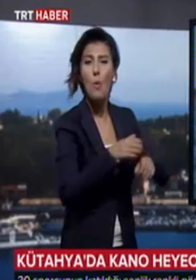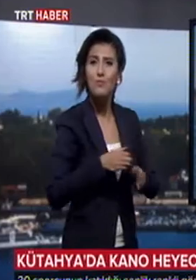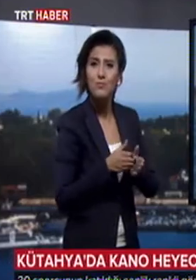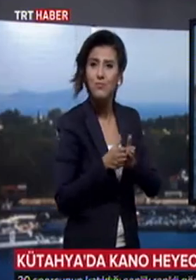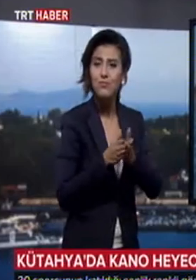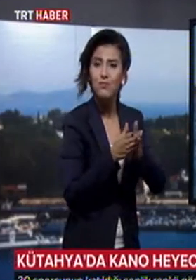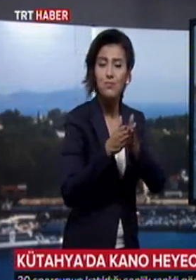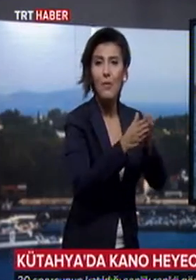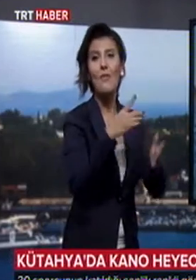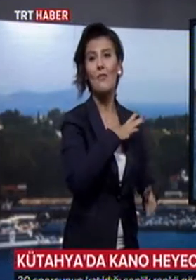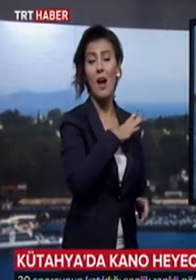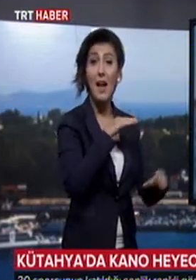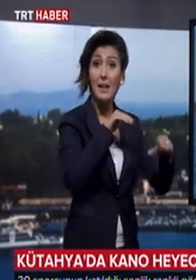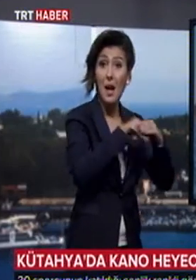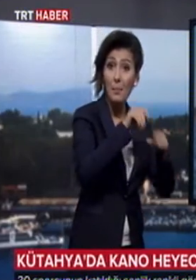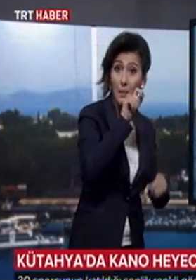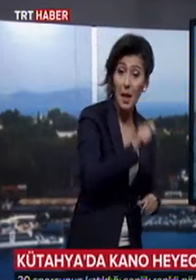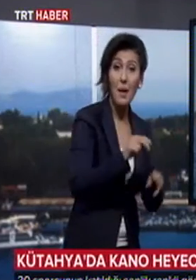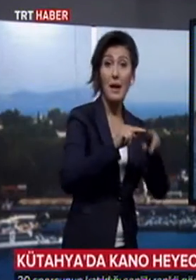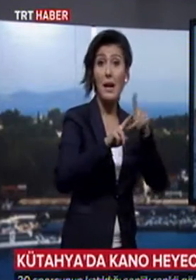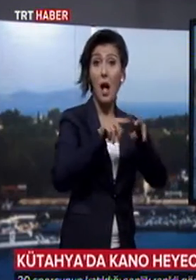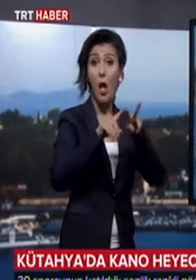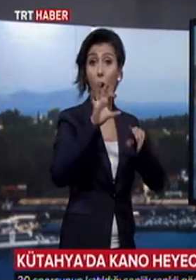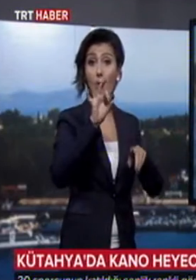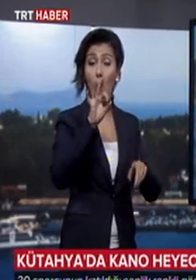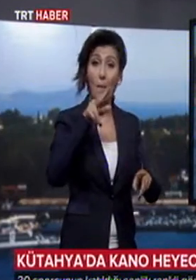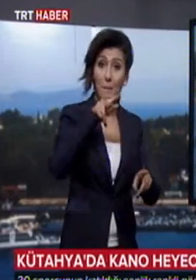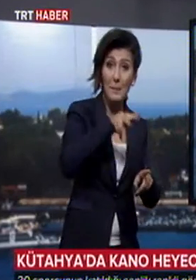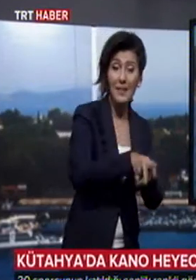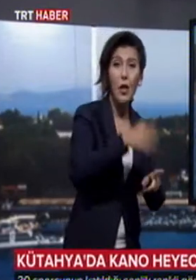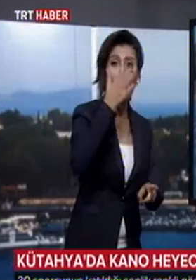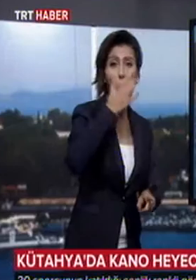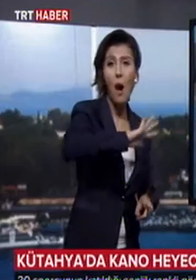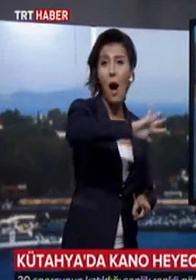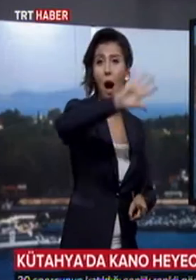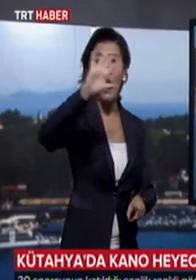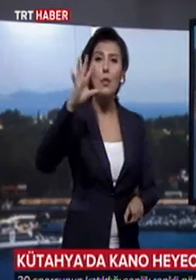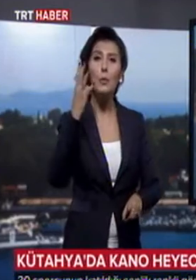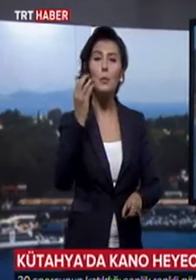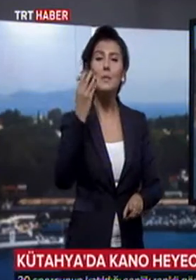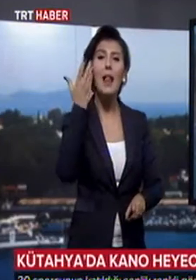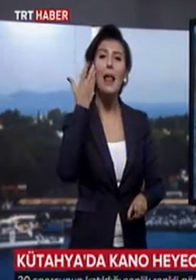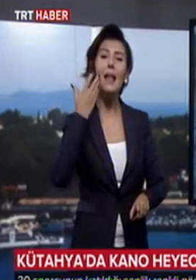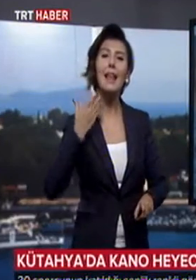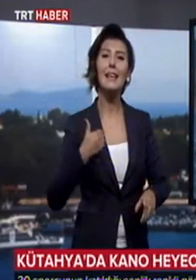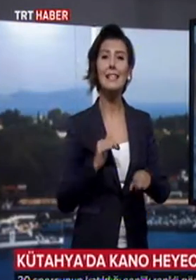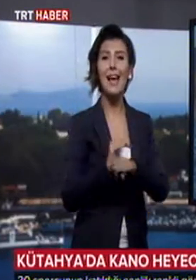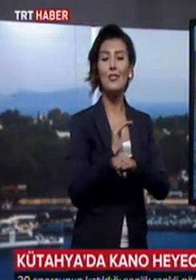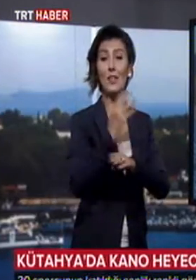Kamp yaptılar, kano'ya bindiler. Doğal ortamın güzelliğini doyasıya yaşadılar. Kütahya'nın Sofça Köyü'nde düzenlenen